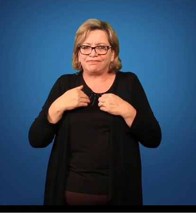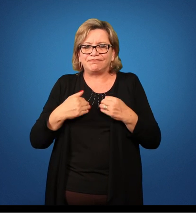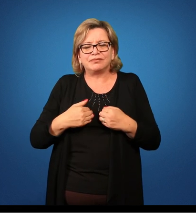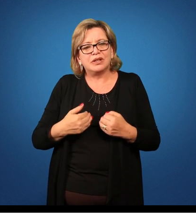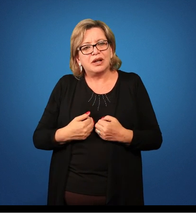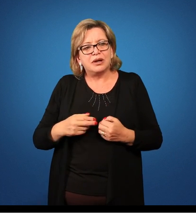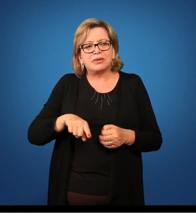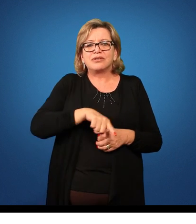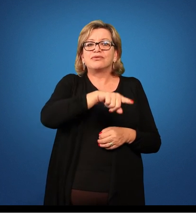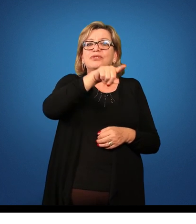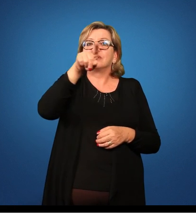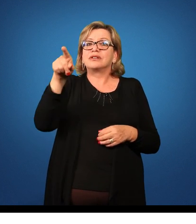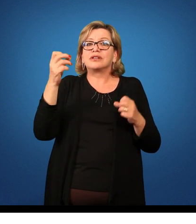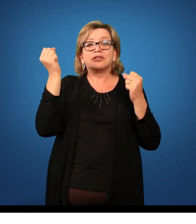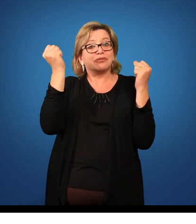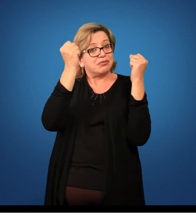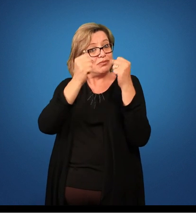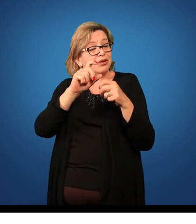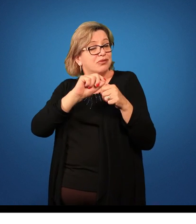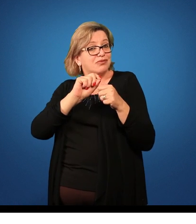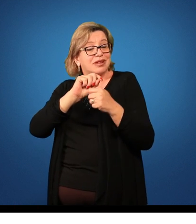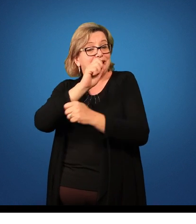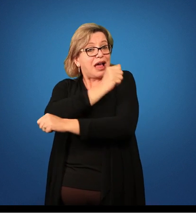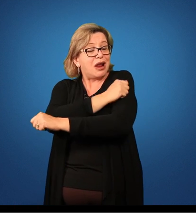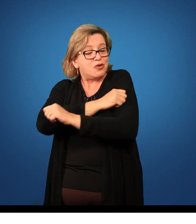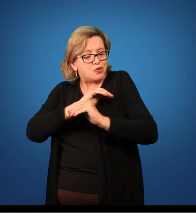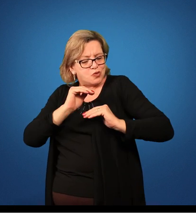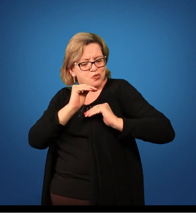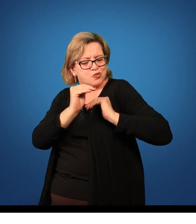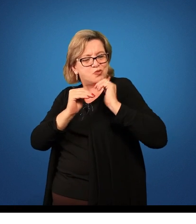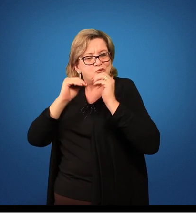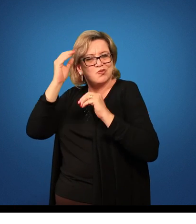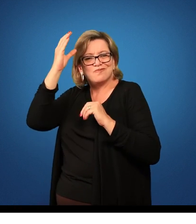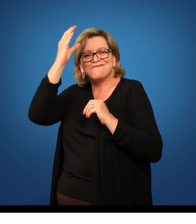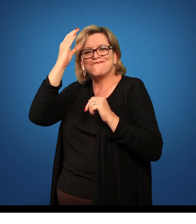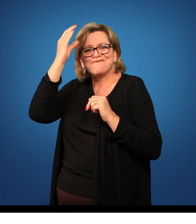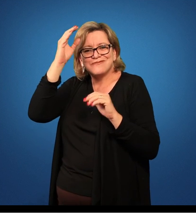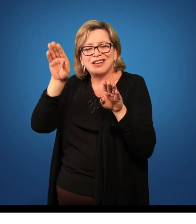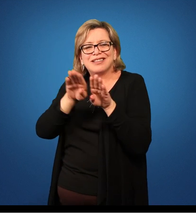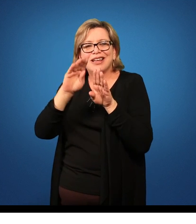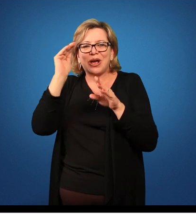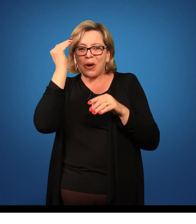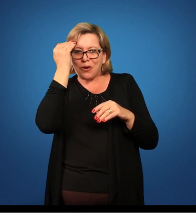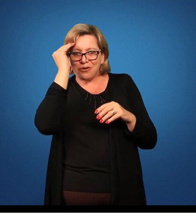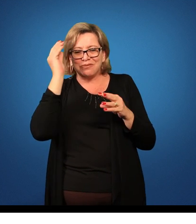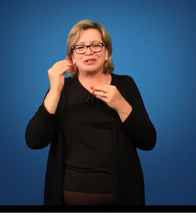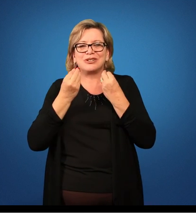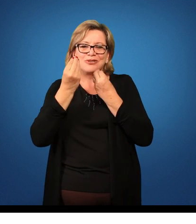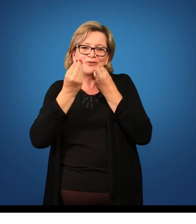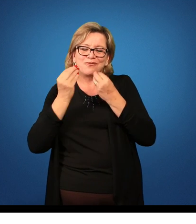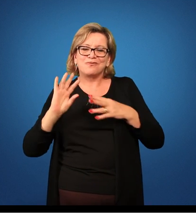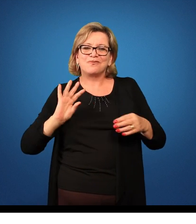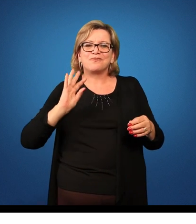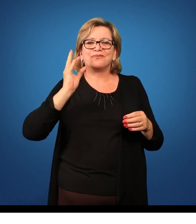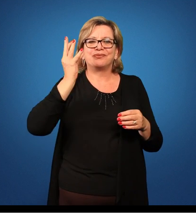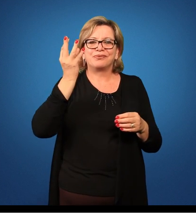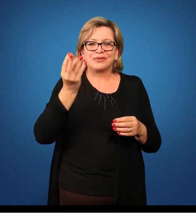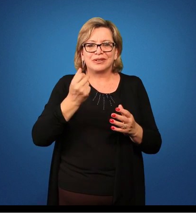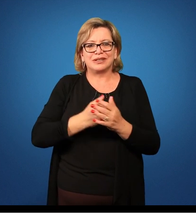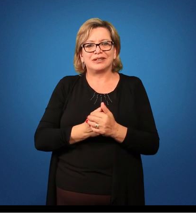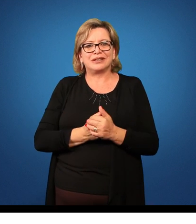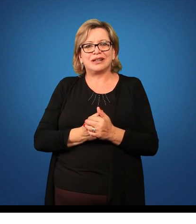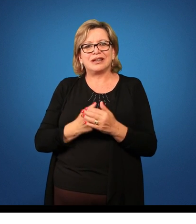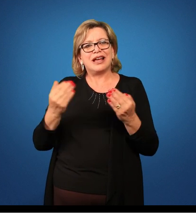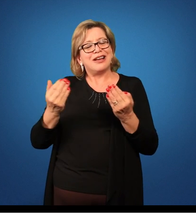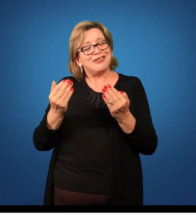fazer com que o seu aluno desenvolva essa consciência corporal e compreenda como que isso se estabelece. Então,